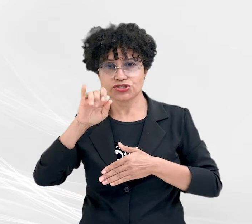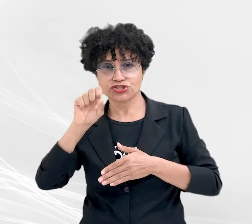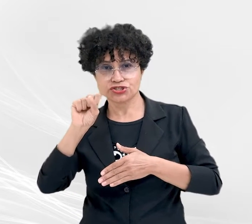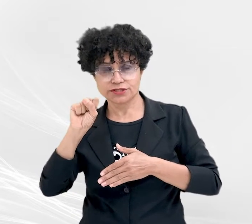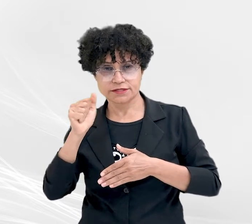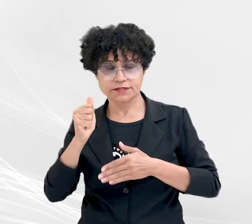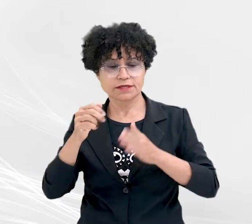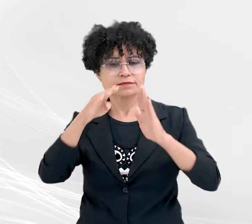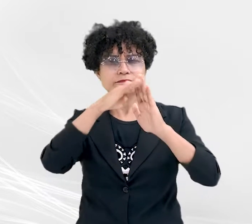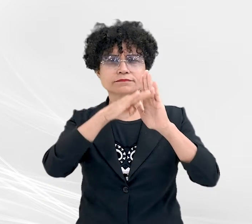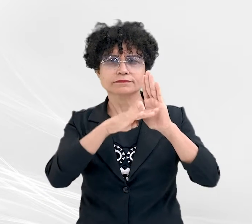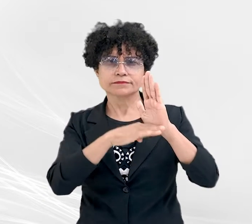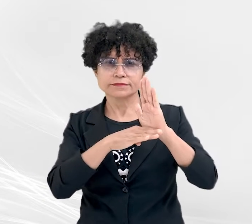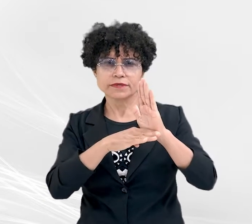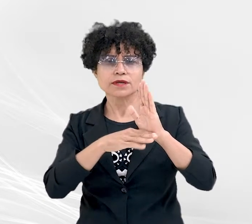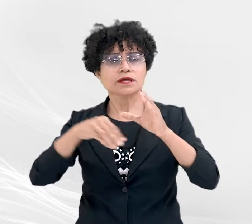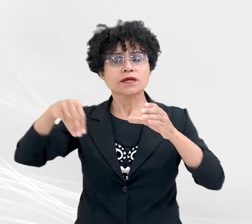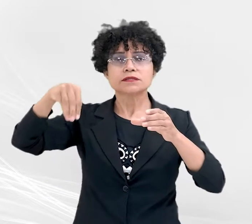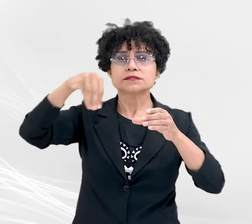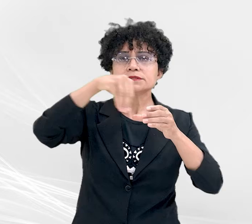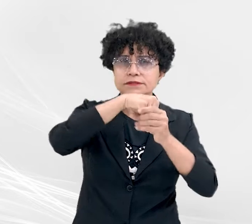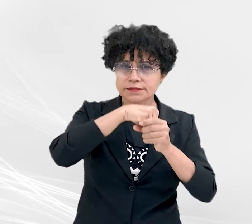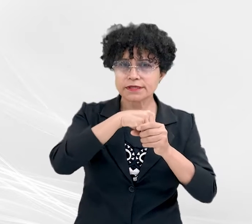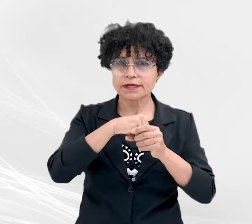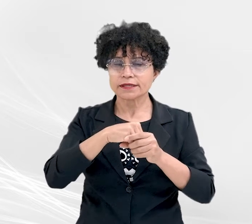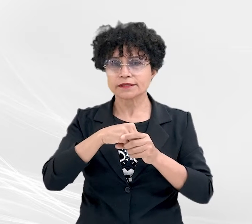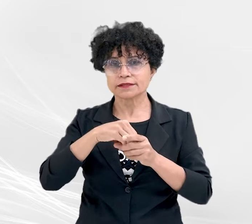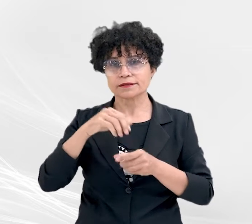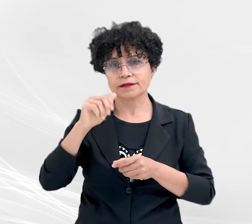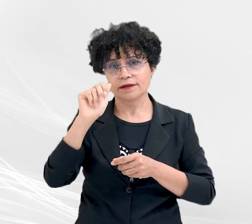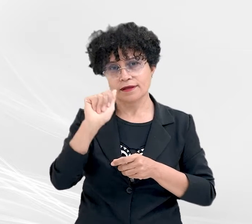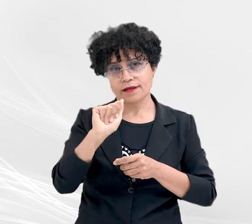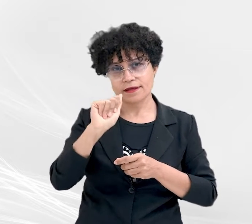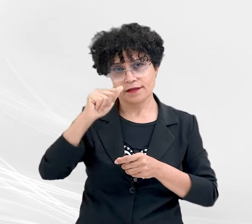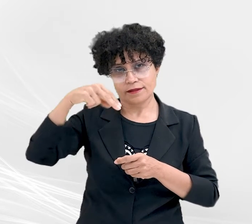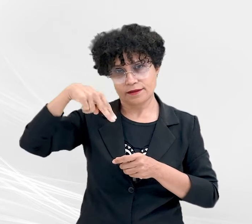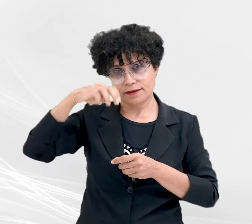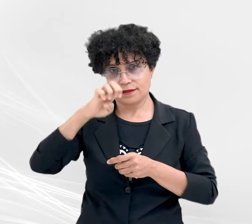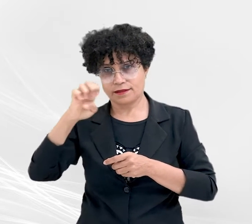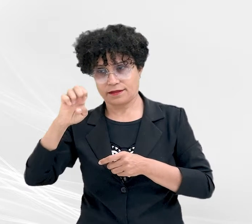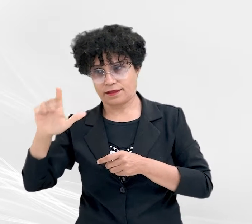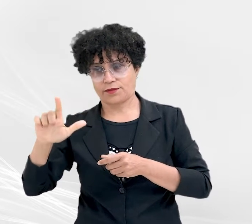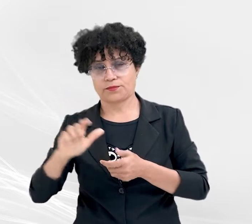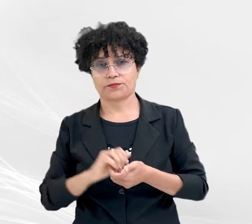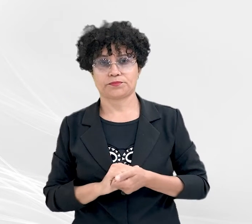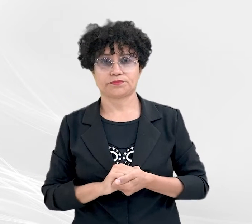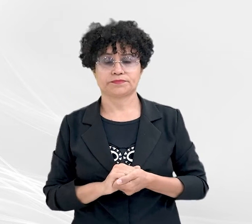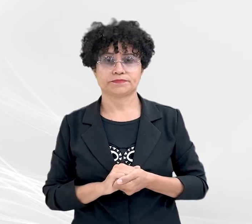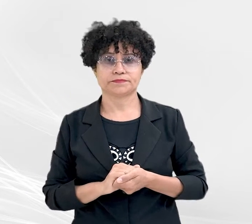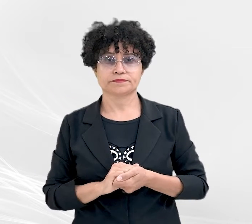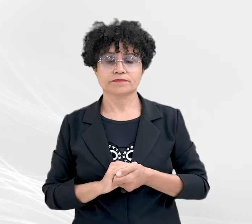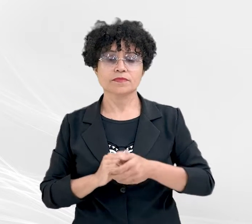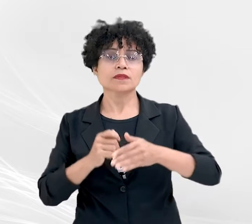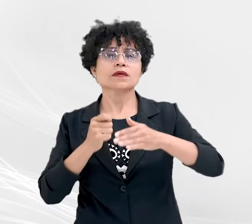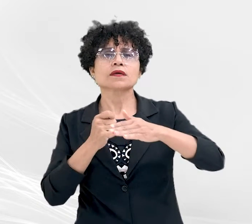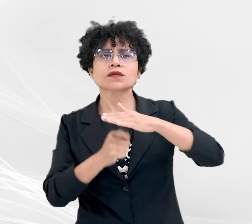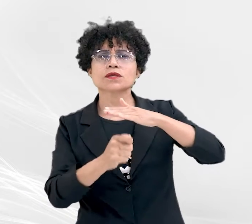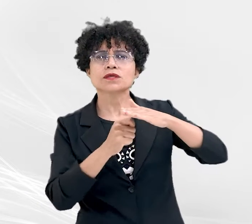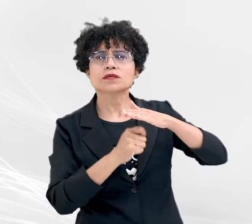definidos pela Agência Nacional de Energia Elétrica, ANEEL. Com investimentos da ordem